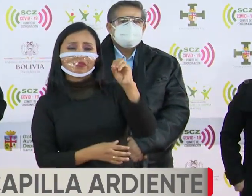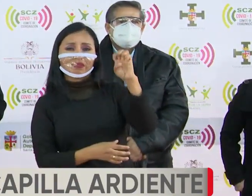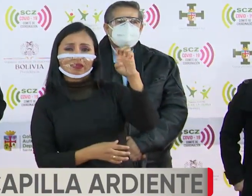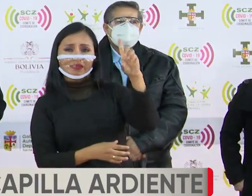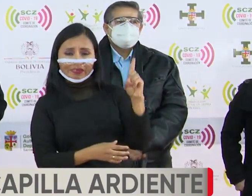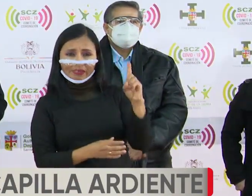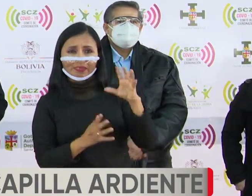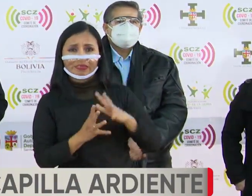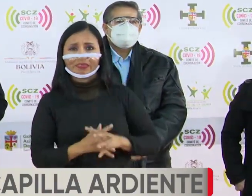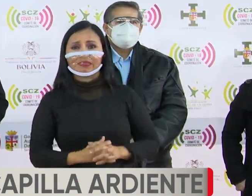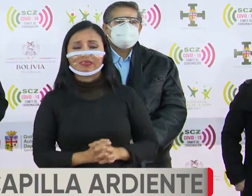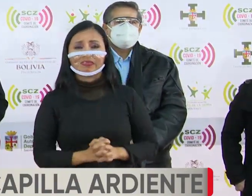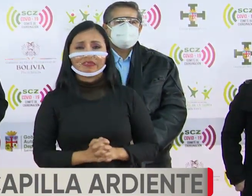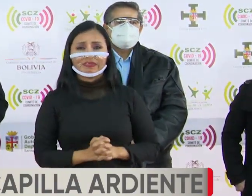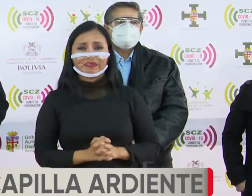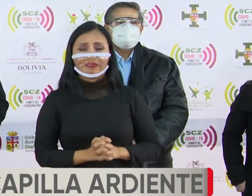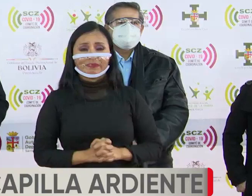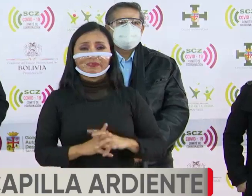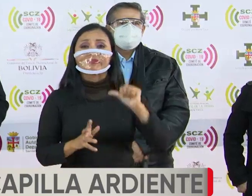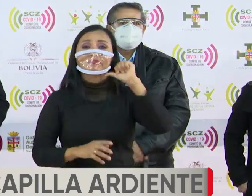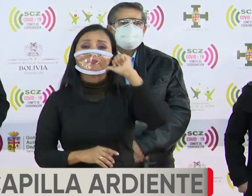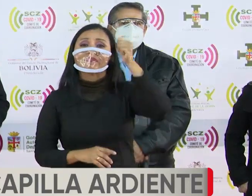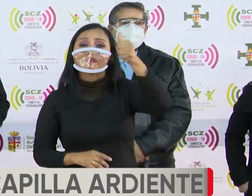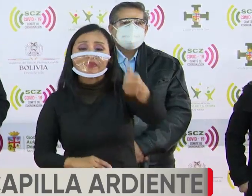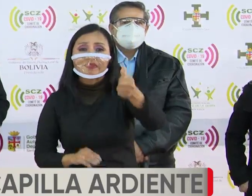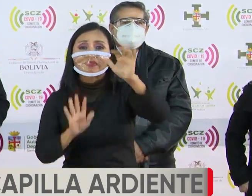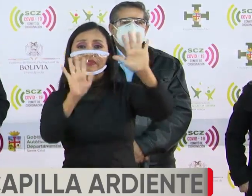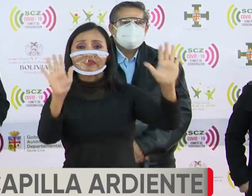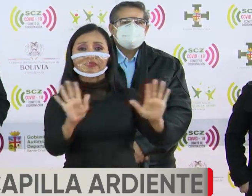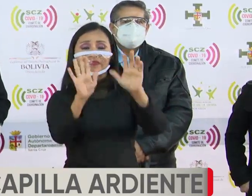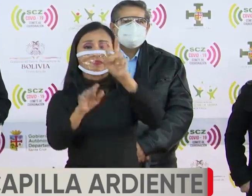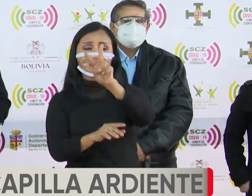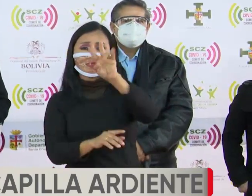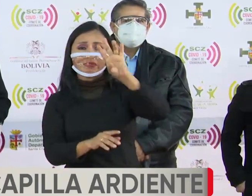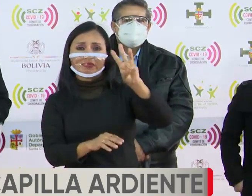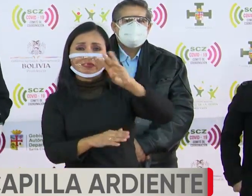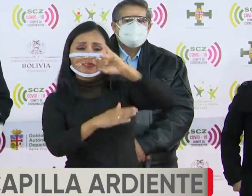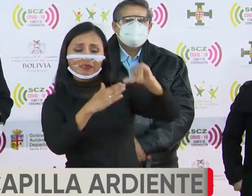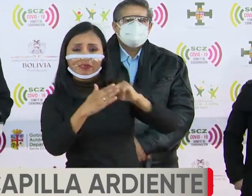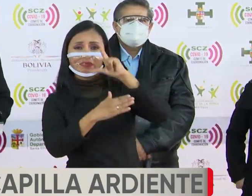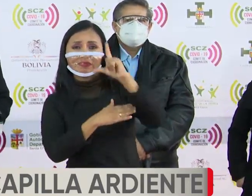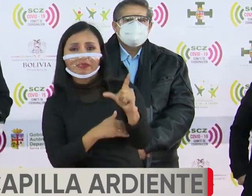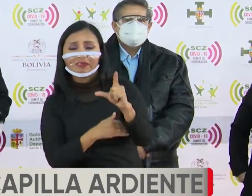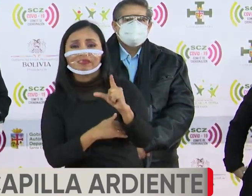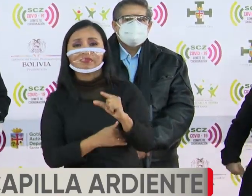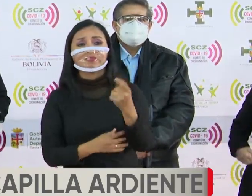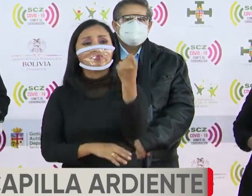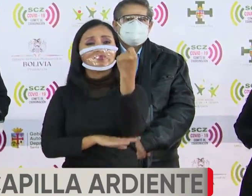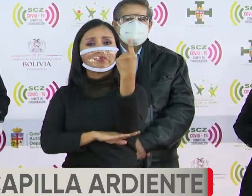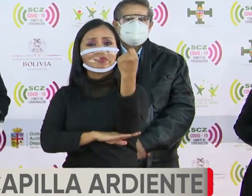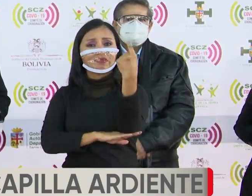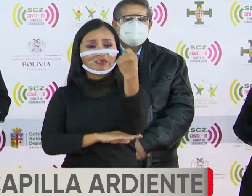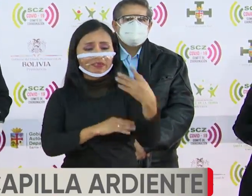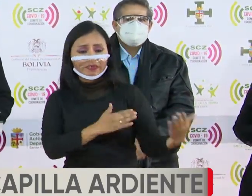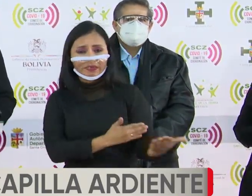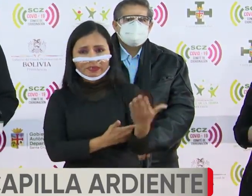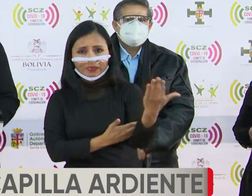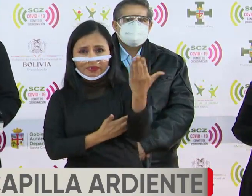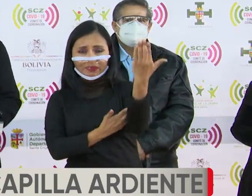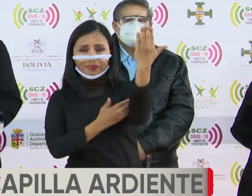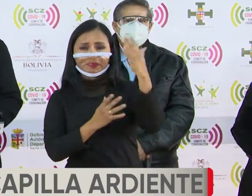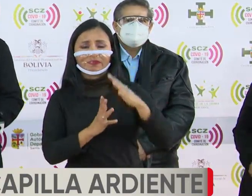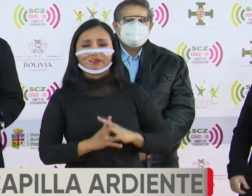departamental el día de mañana, domingo 26 de julio, a las once de la mañana.